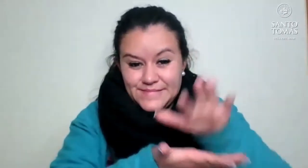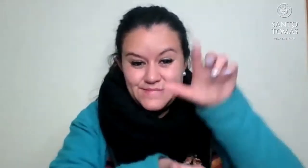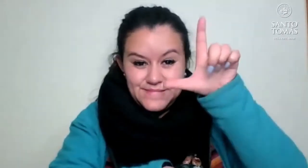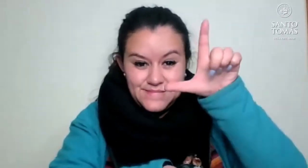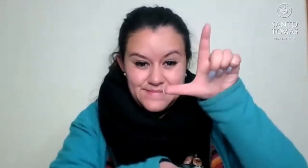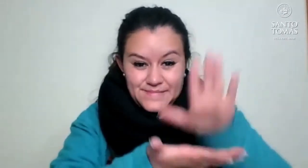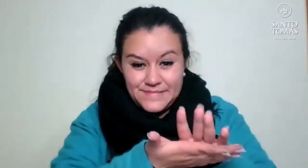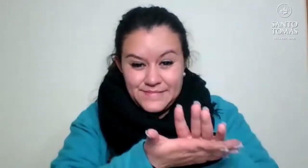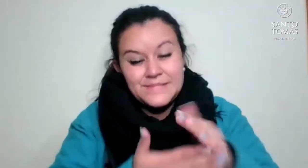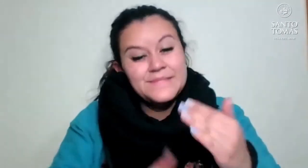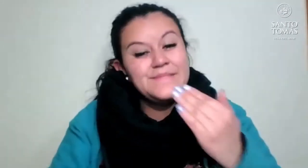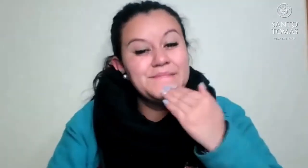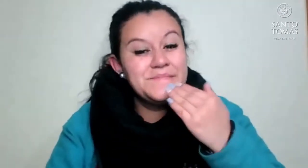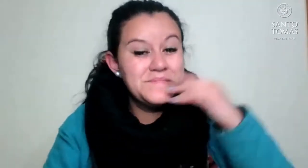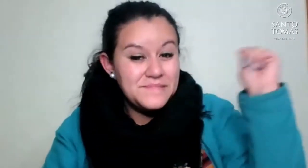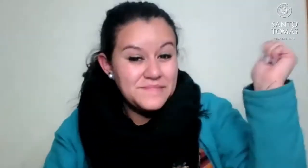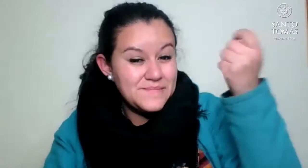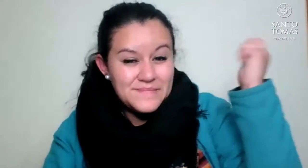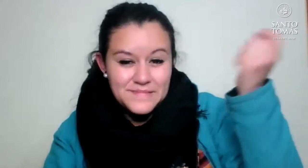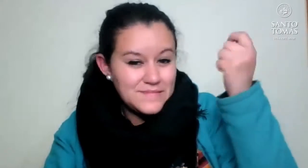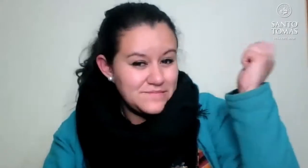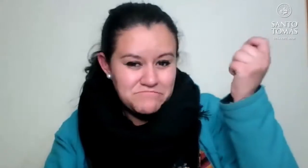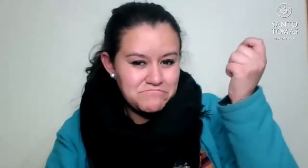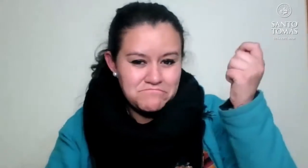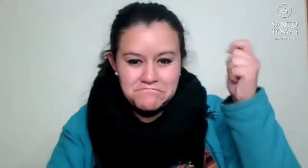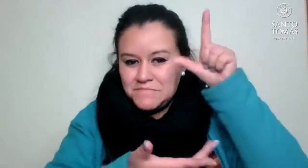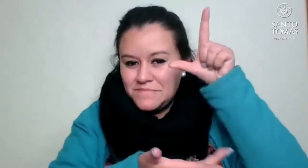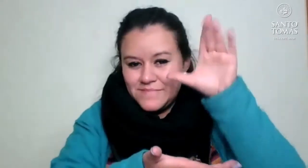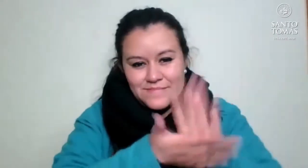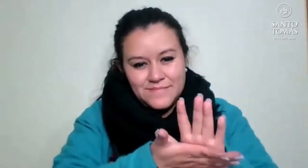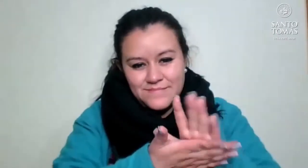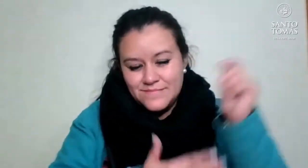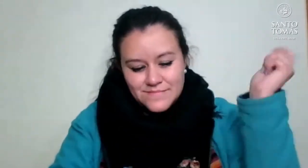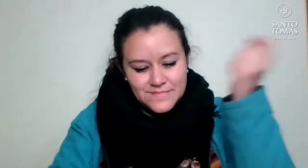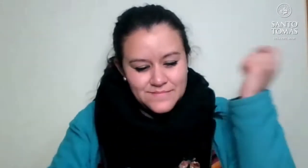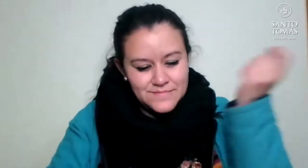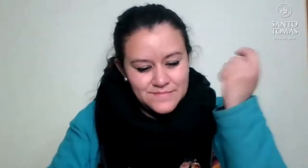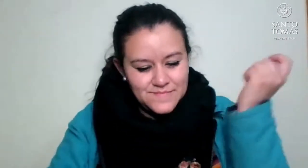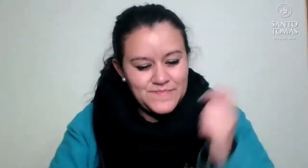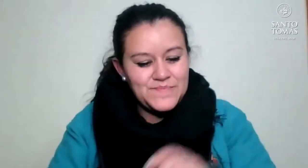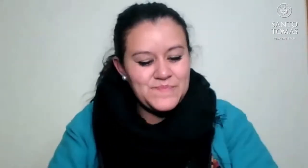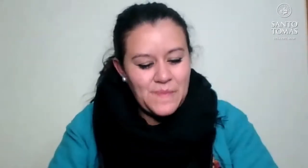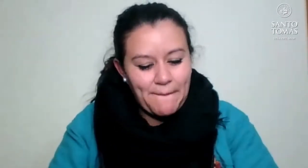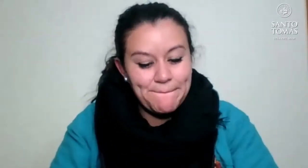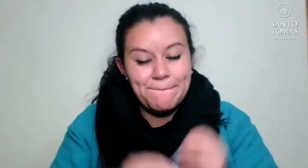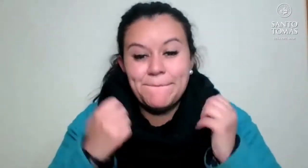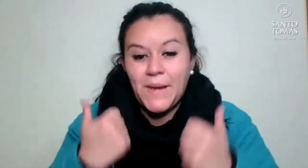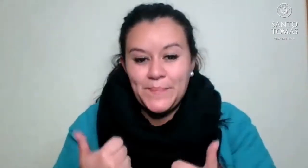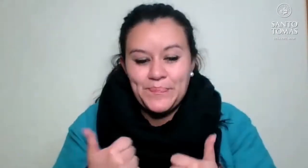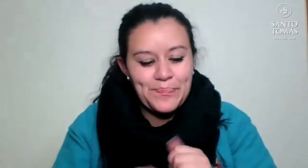Limache. Limache. O también puede ser Limache. Cualquiera de esas dos señas.